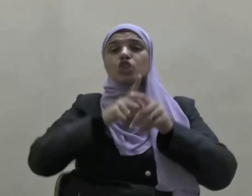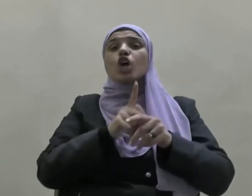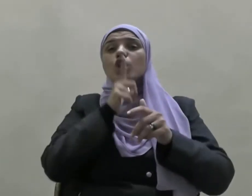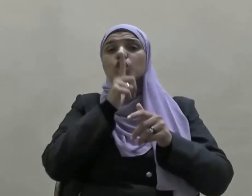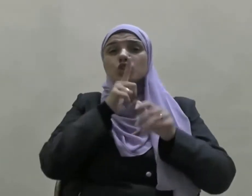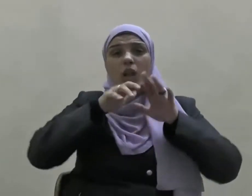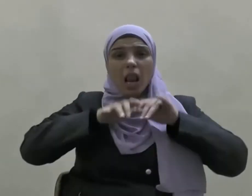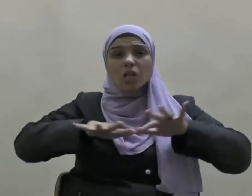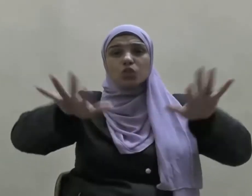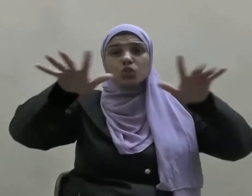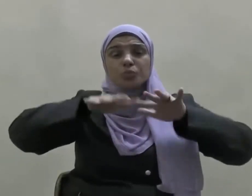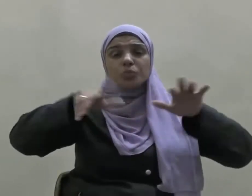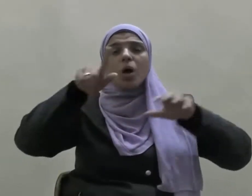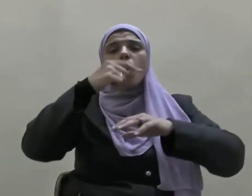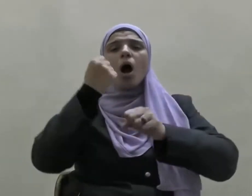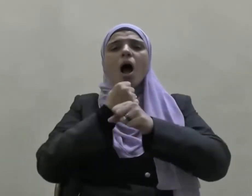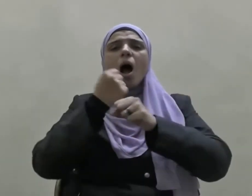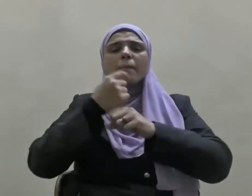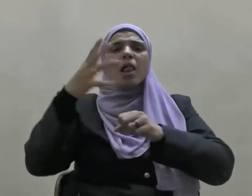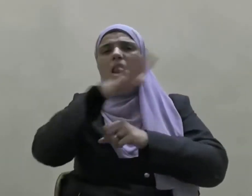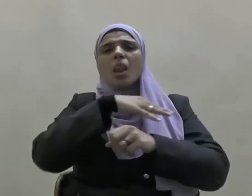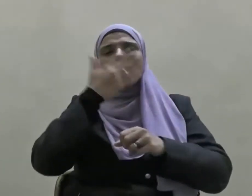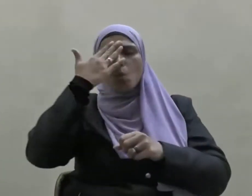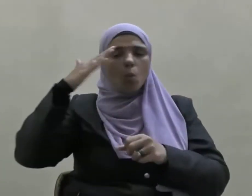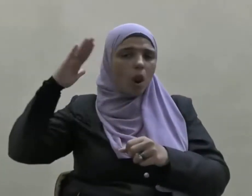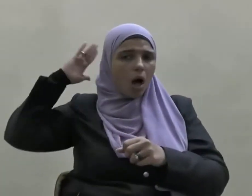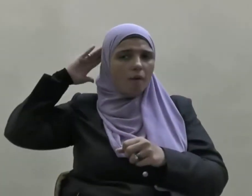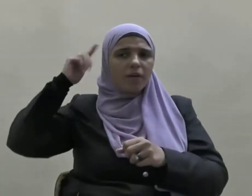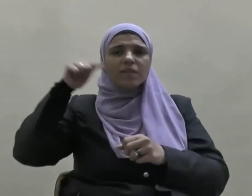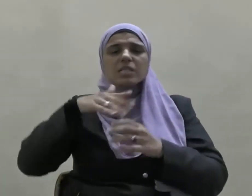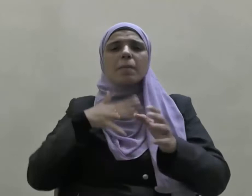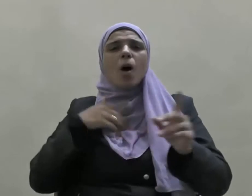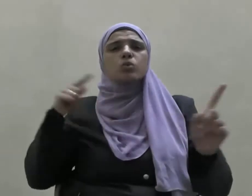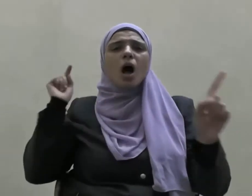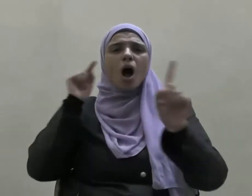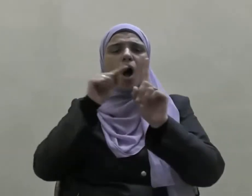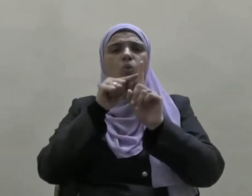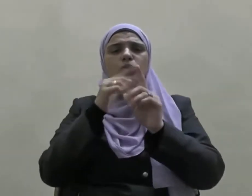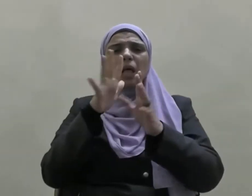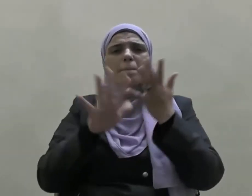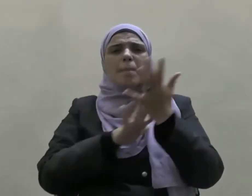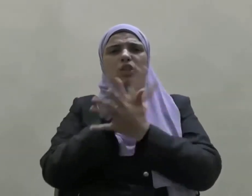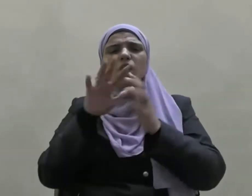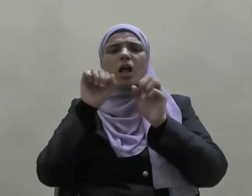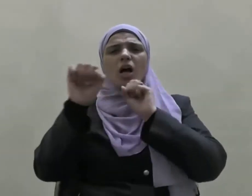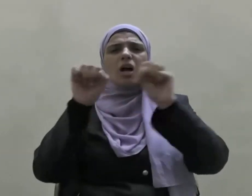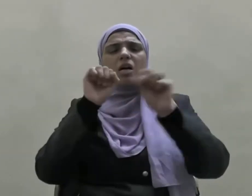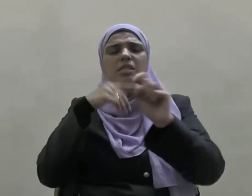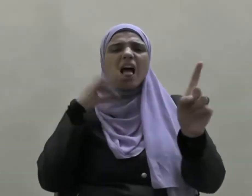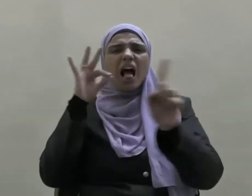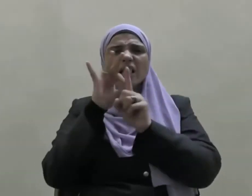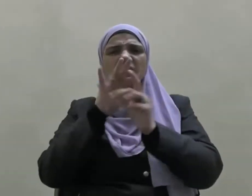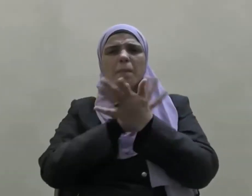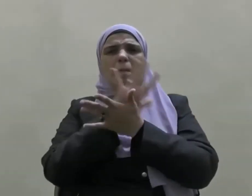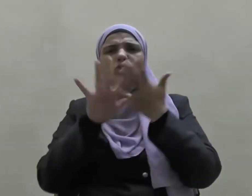وترويجها هو سلوك المنافقين في الوصول إلى مآربهم وأهدافهم